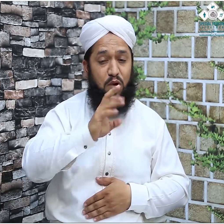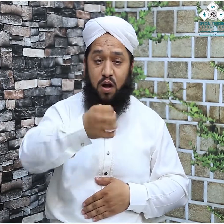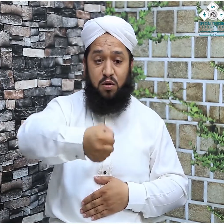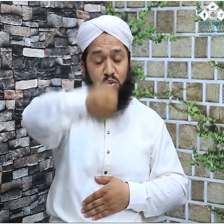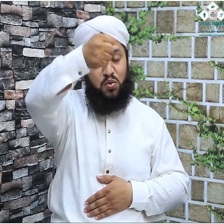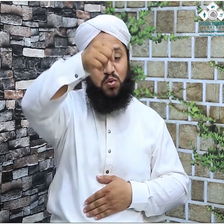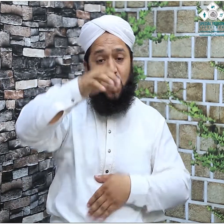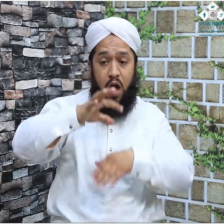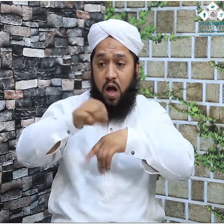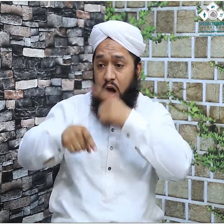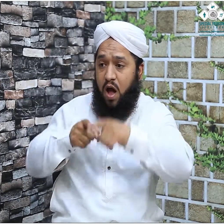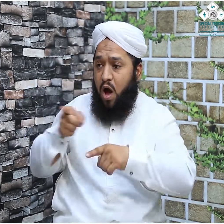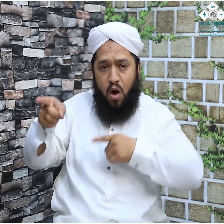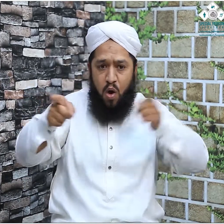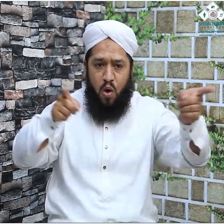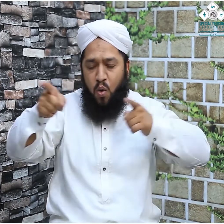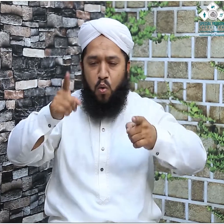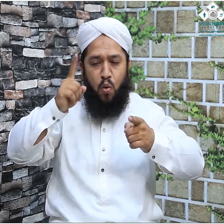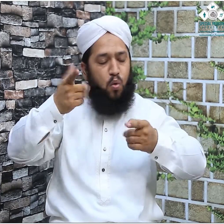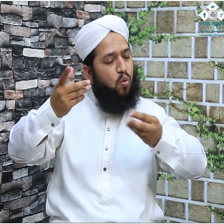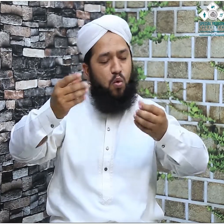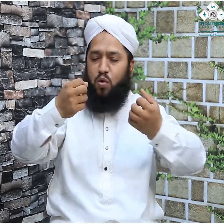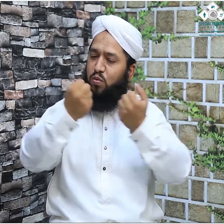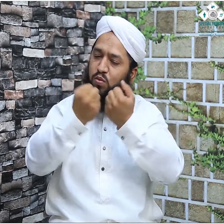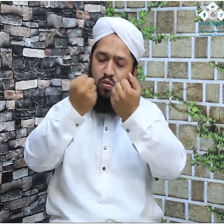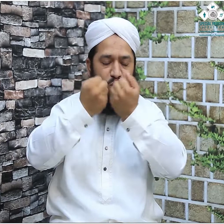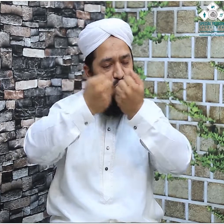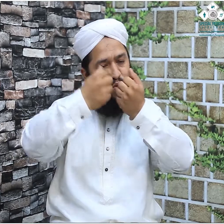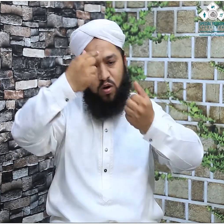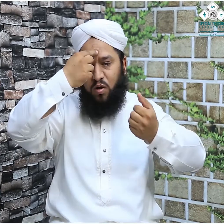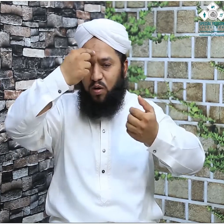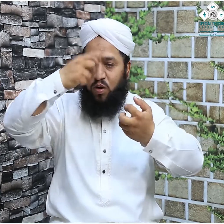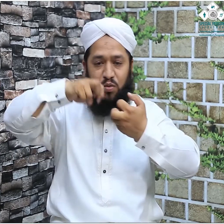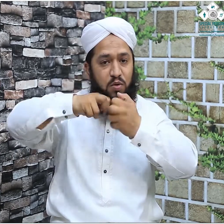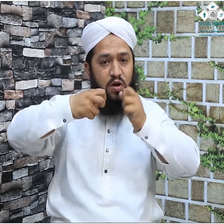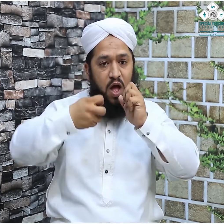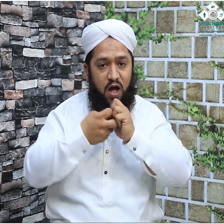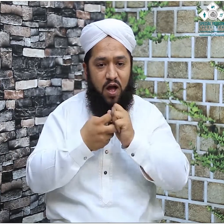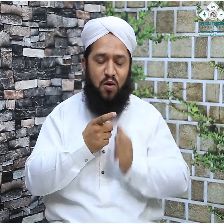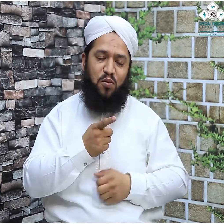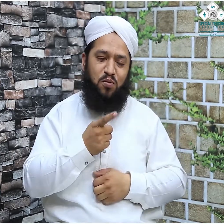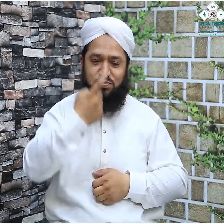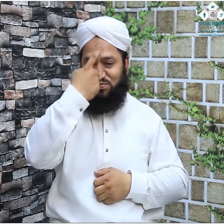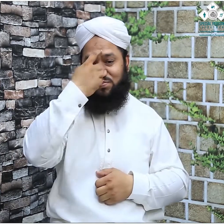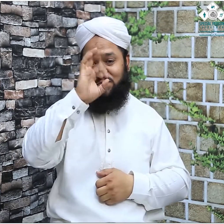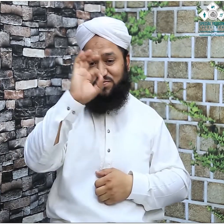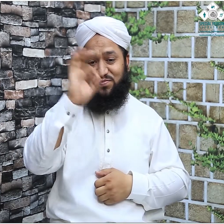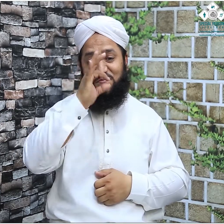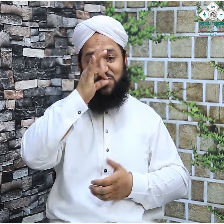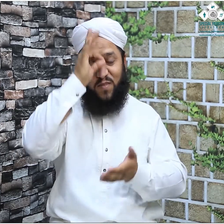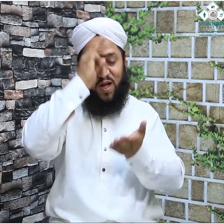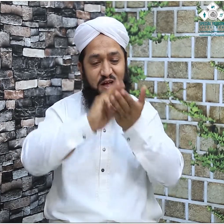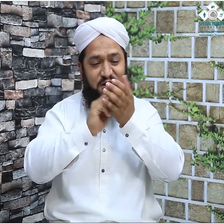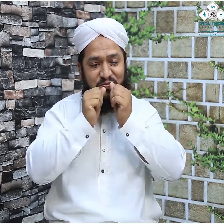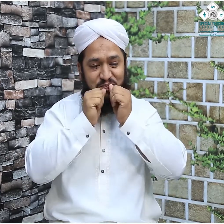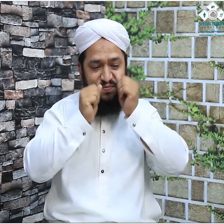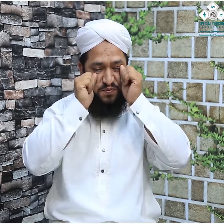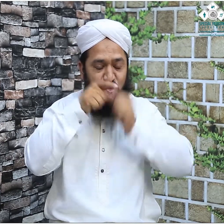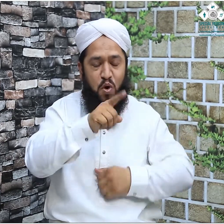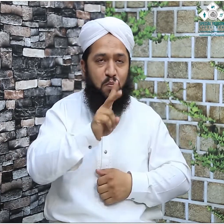ہو جاتے مگر کیا کمال کا فیصلہ میرے آقا علیہ وسلم نے لیا اور اللہ تبارک و تعالی نے کیا اکل مبارک اطاع فرمائی